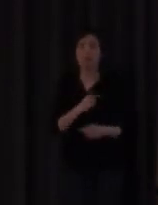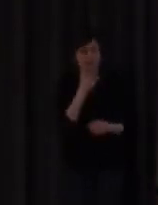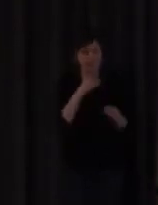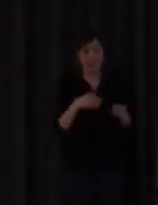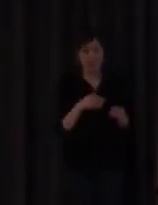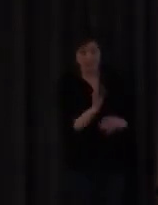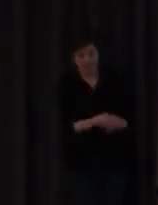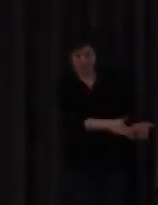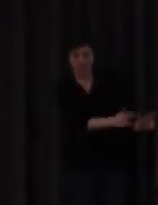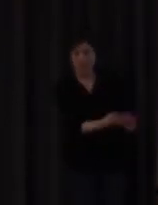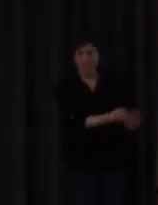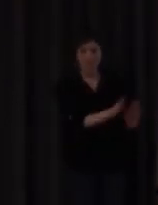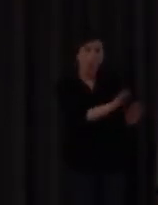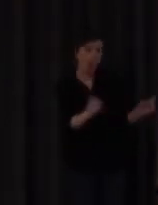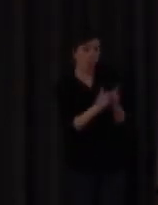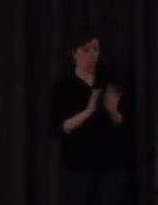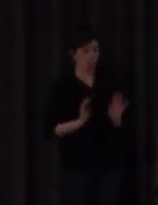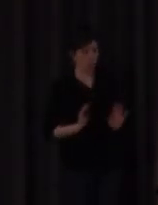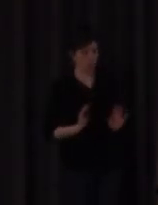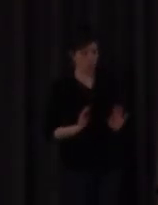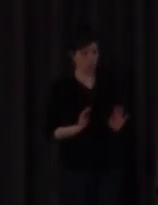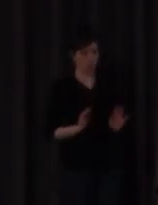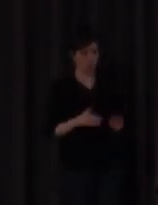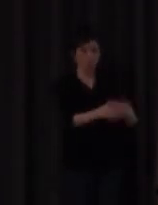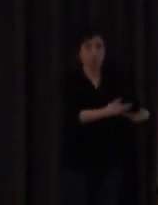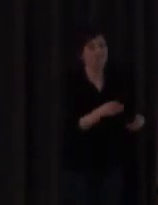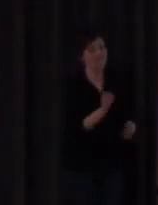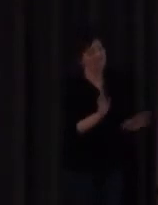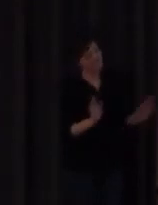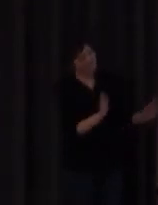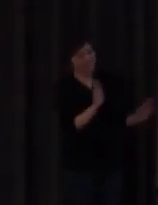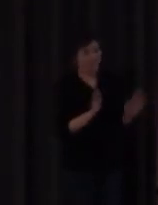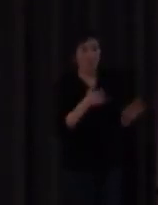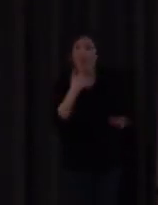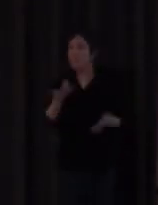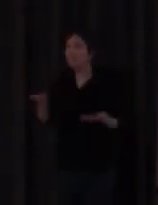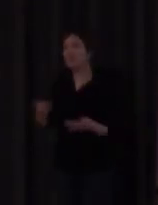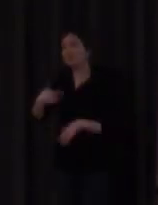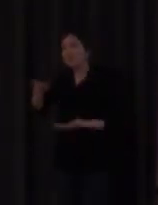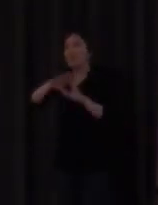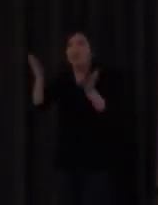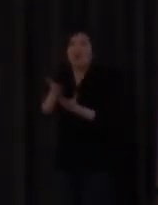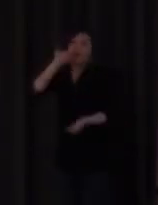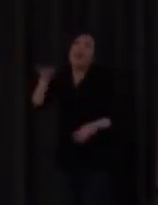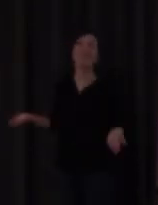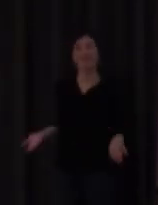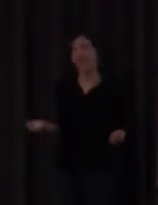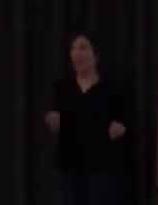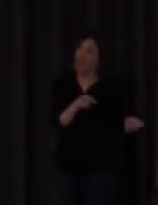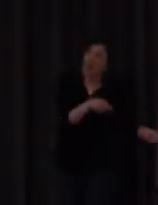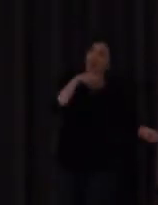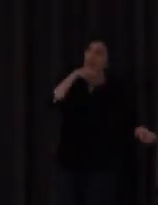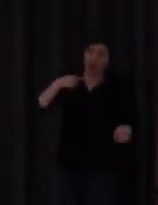porque bueno en realidad es el mundo es de los oyentes y lo que tiene que hacer es hablar es esa